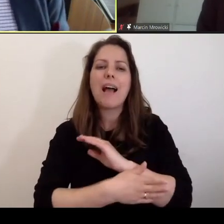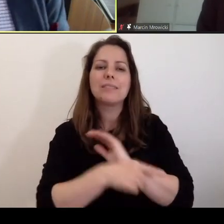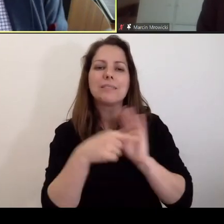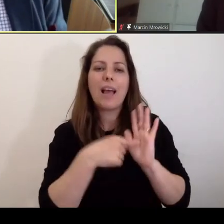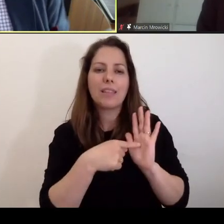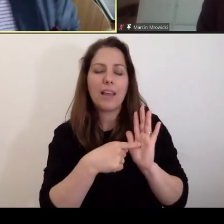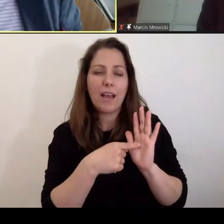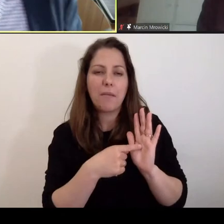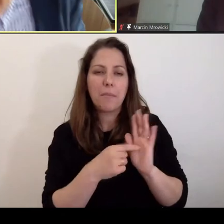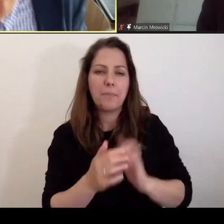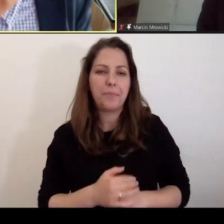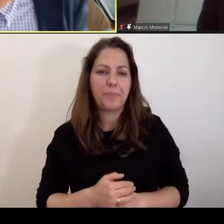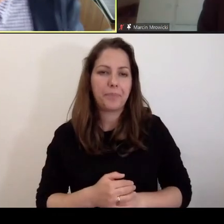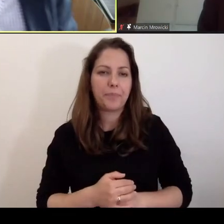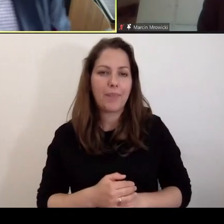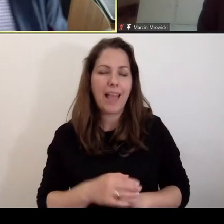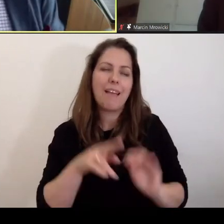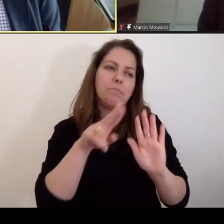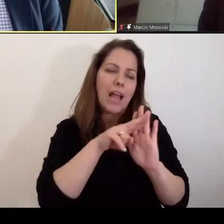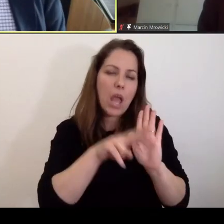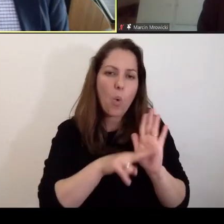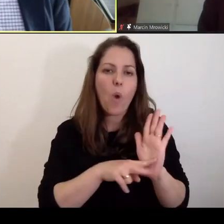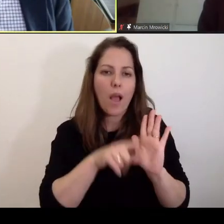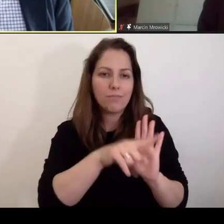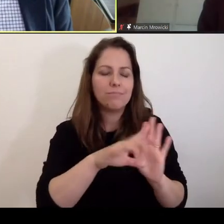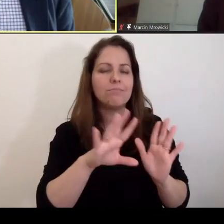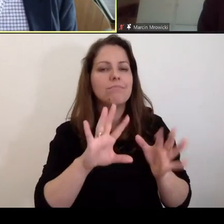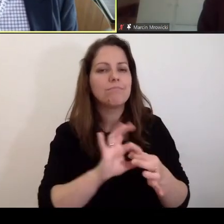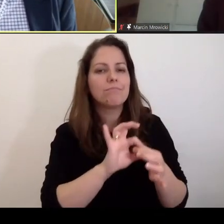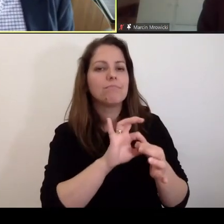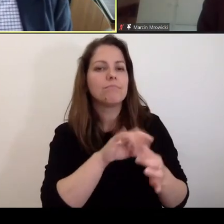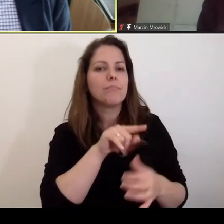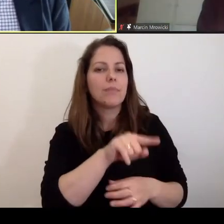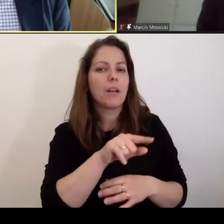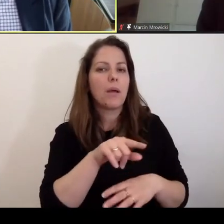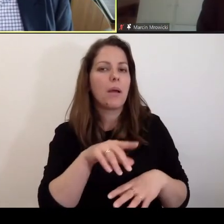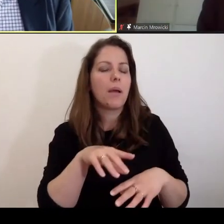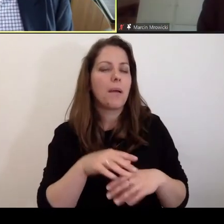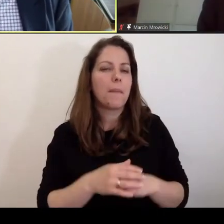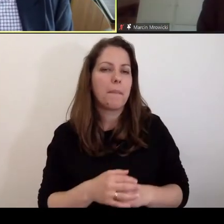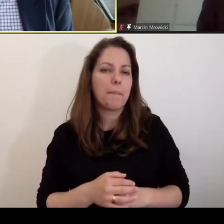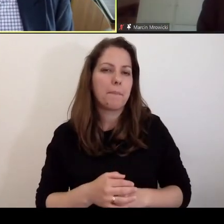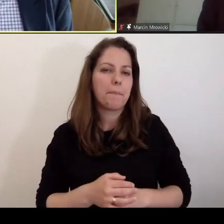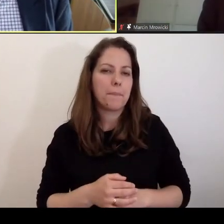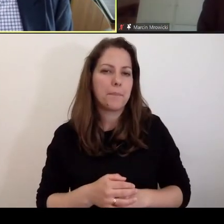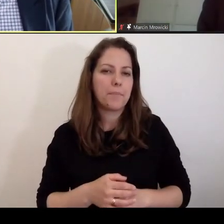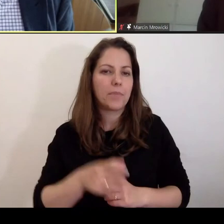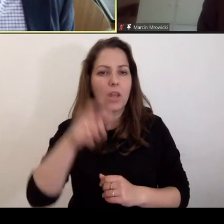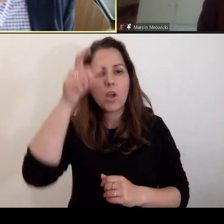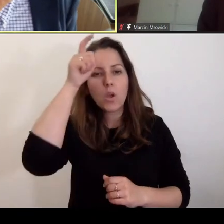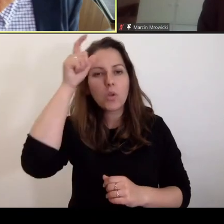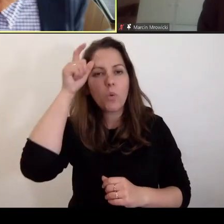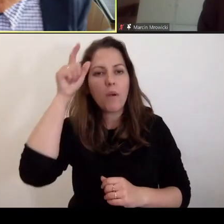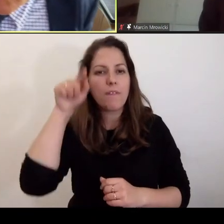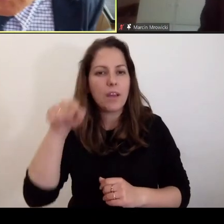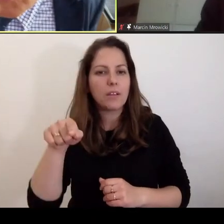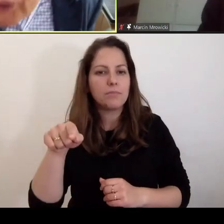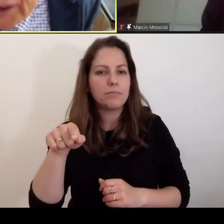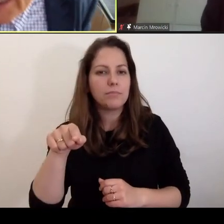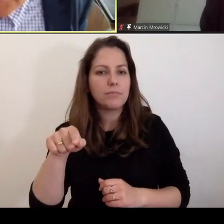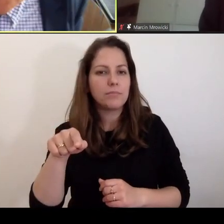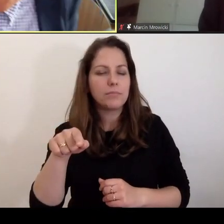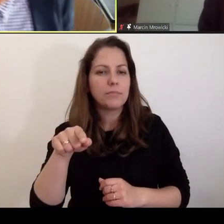regułę, zgodnie z którą punktem wyjścia jest to, że człowiek korzysta z nieograniczoną niewolności